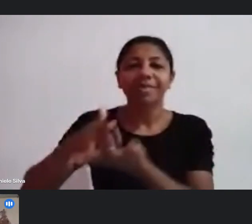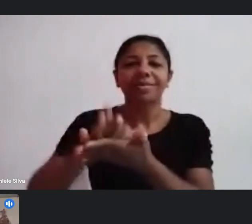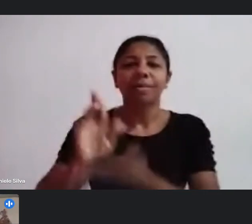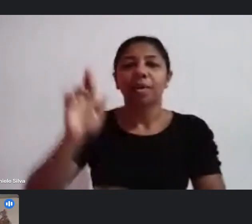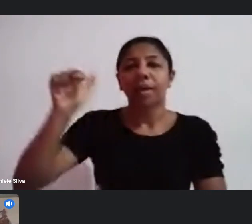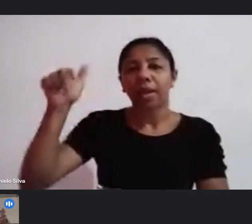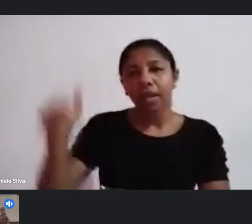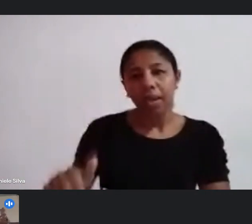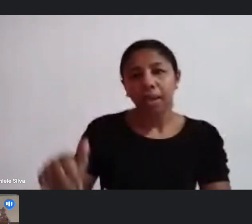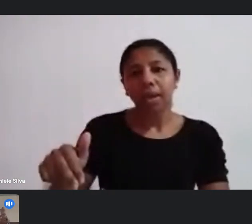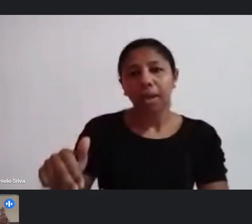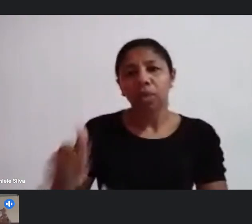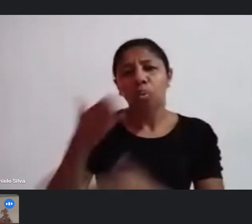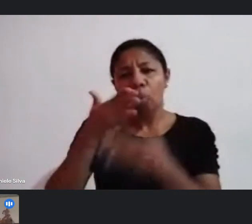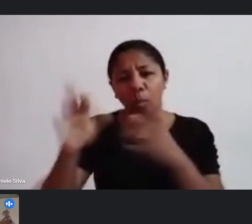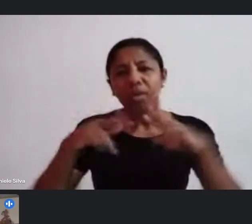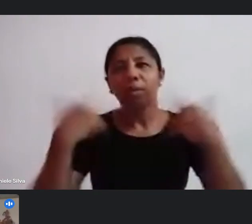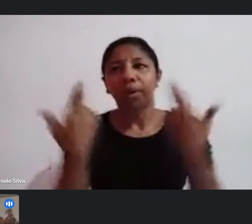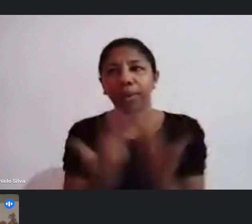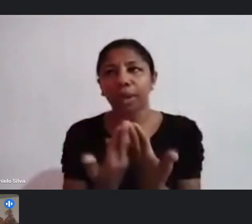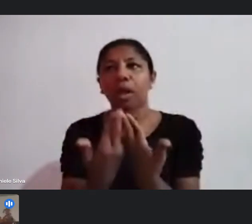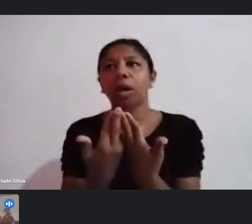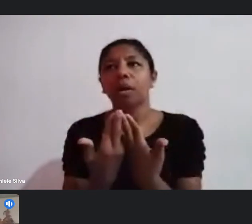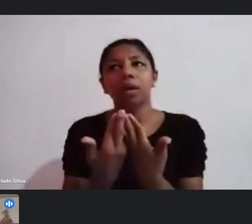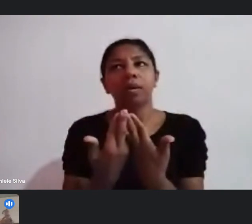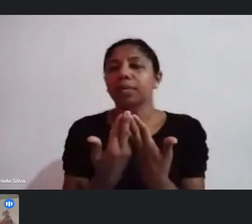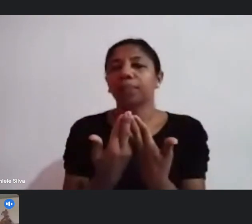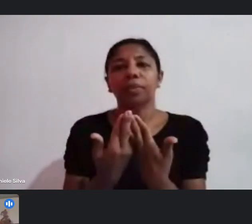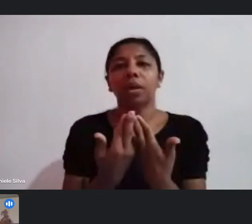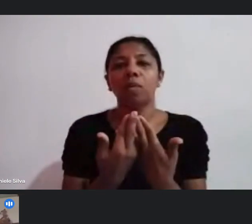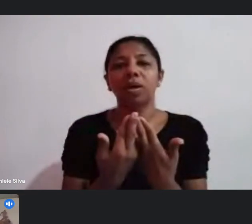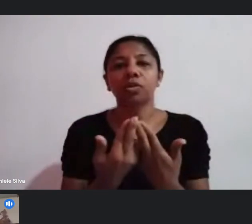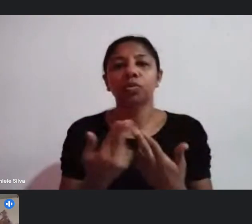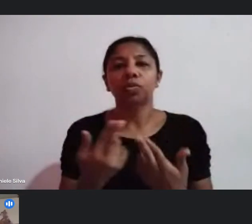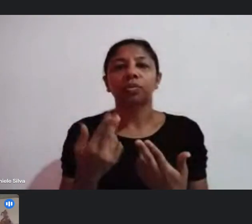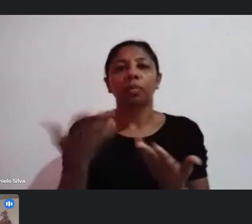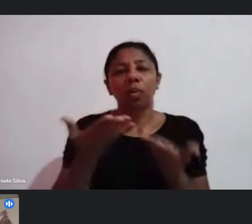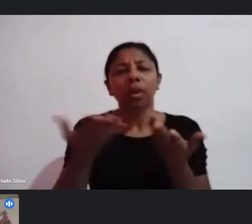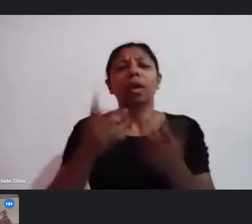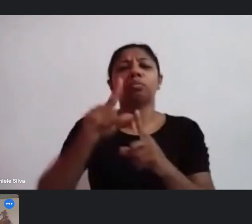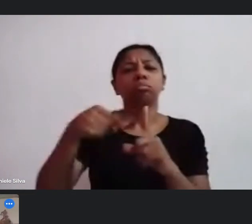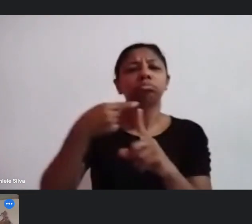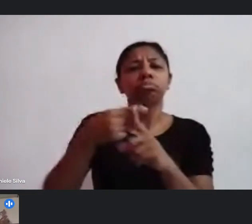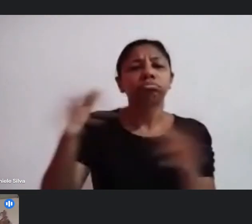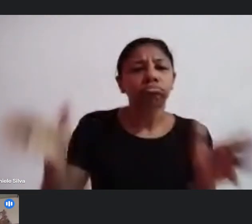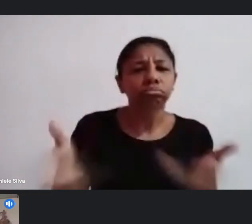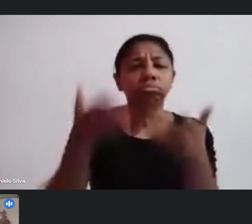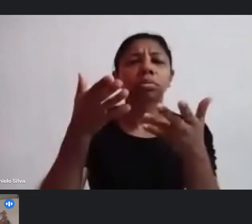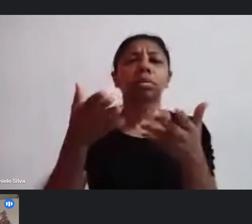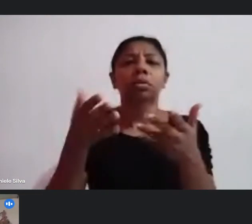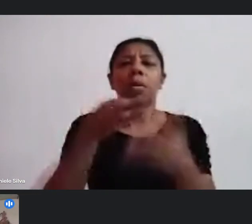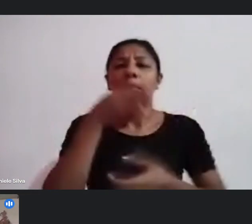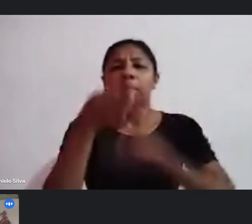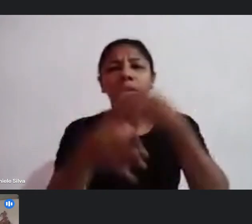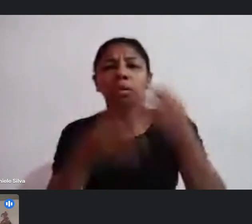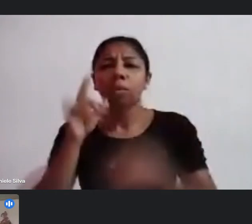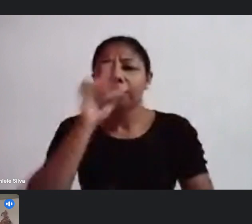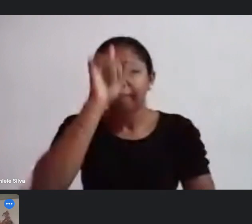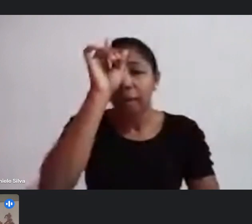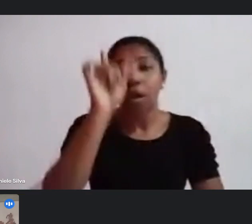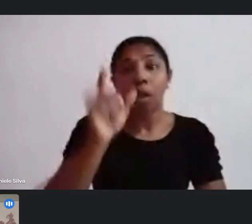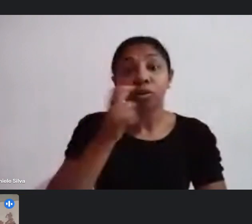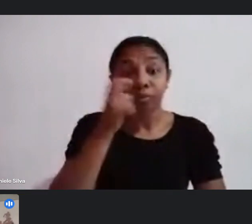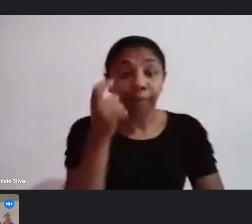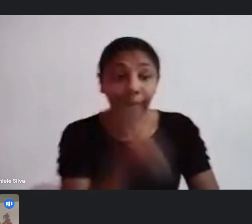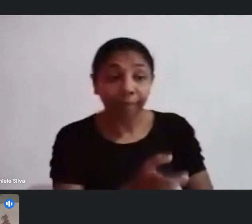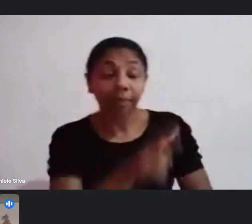estudei no começo da reunião aqui vi alguns pontos e queria também somar junto na ideia eu achei interessante o que o Hugo falou mas